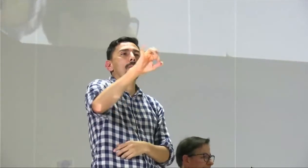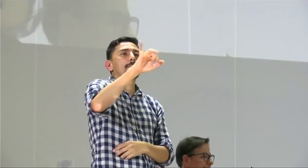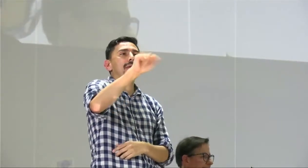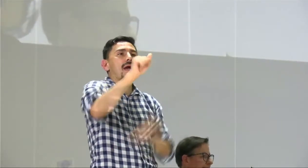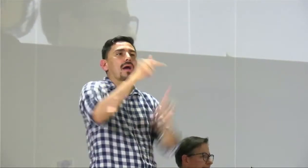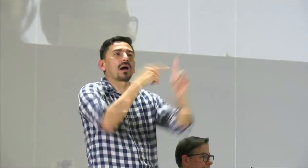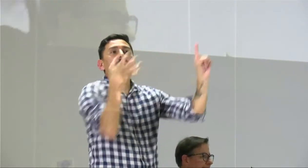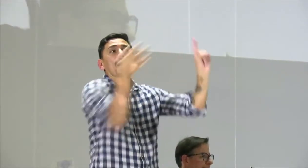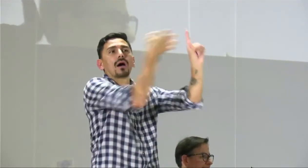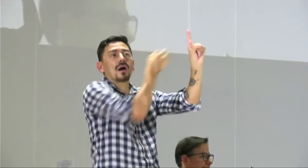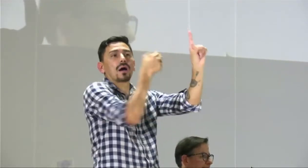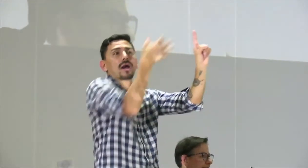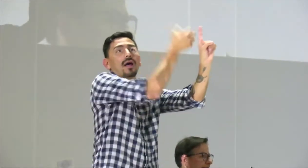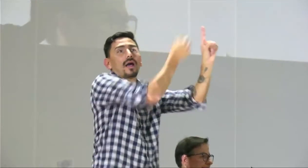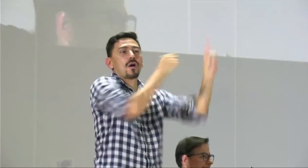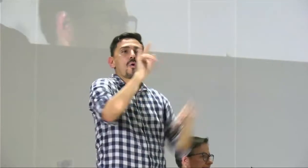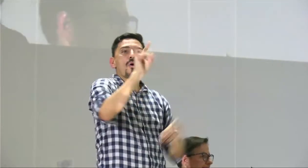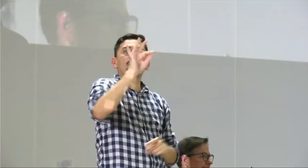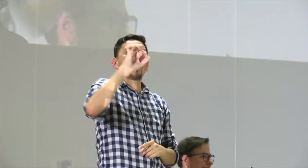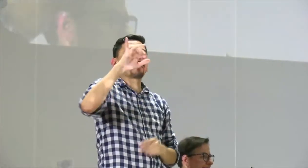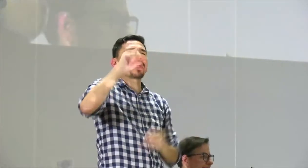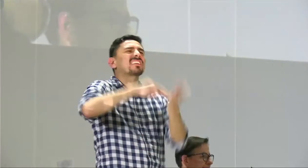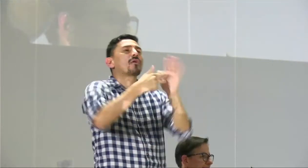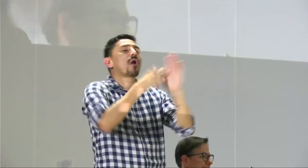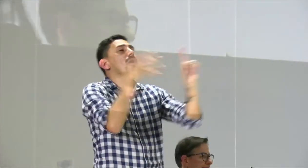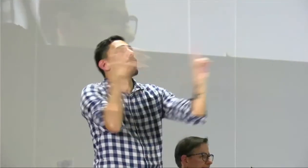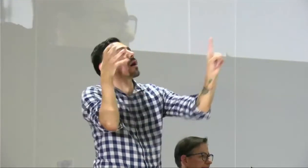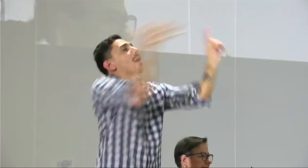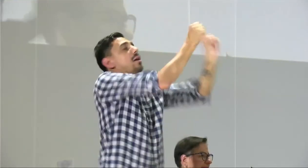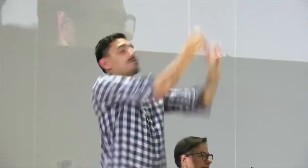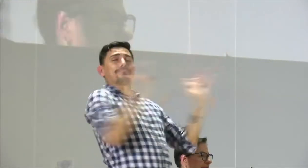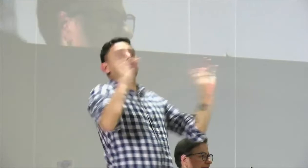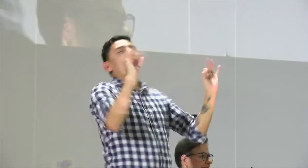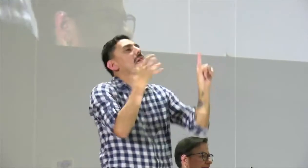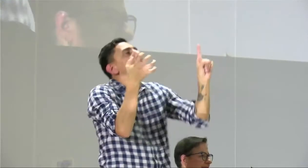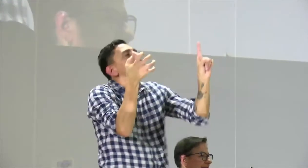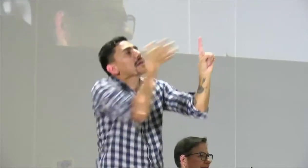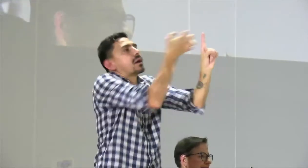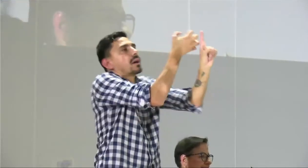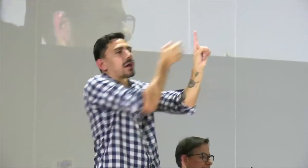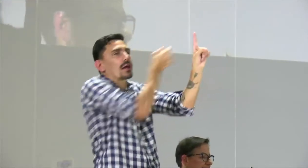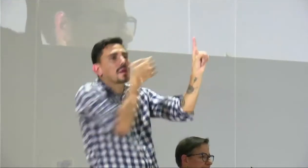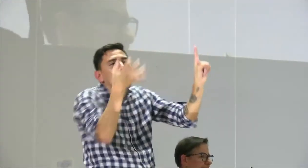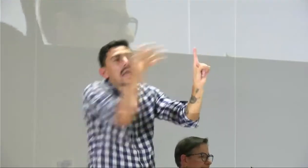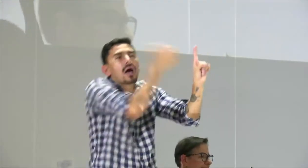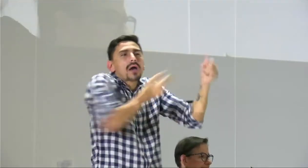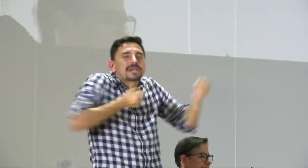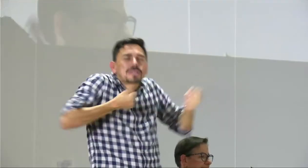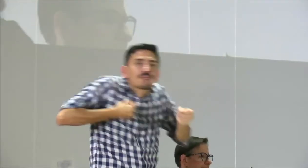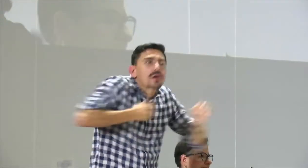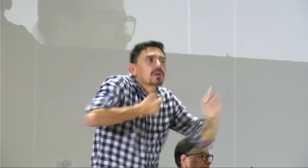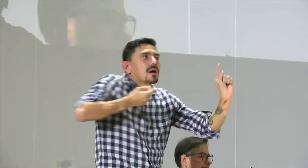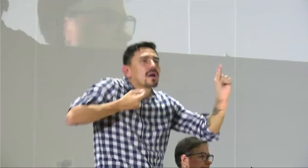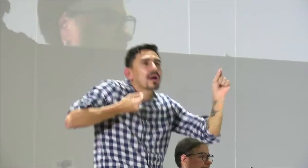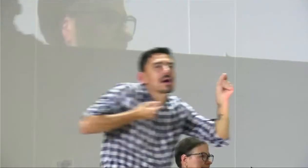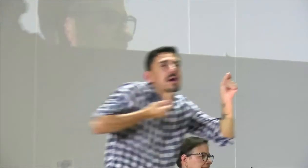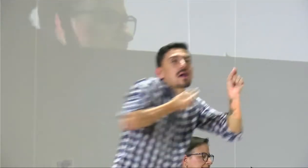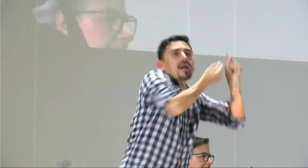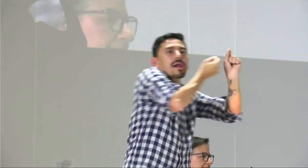autónomos y son utopías es una utopía entonces por tal es un esfuerzo grandísimo el que